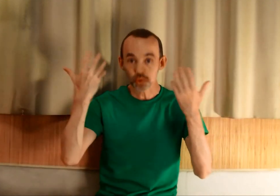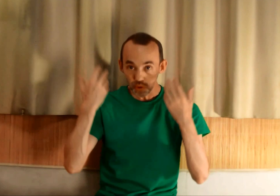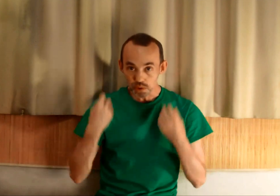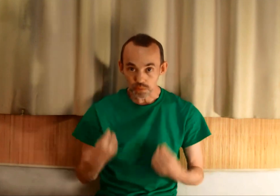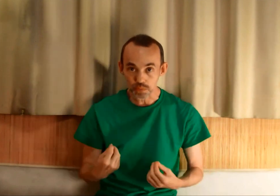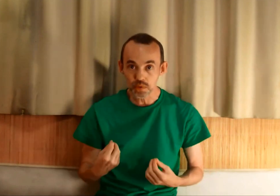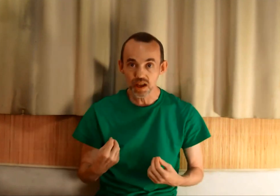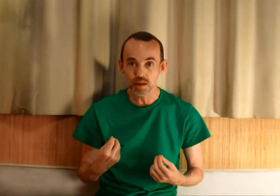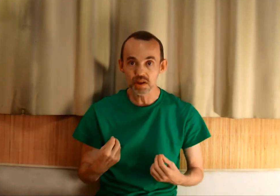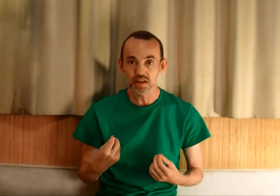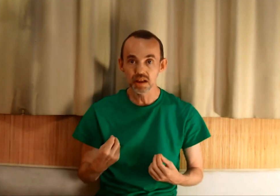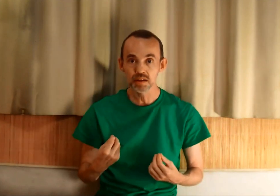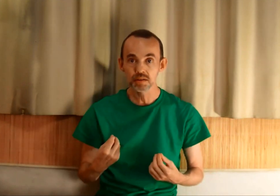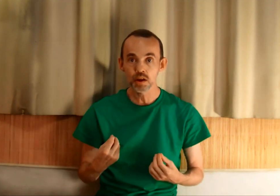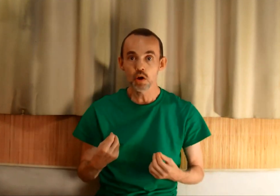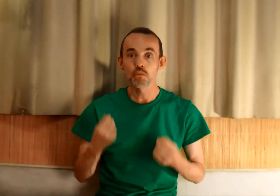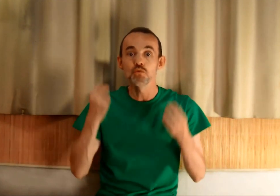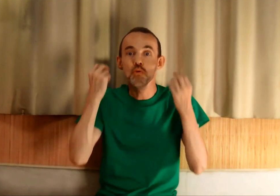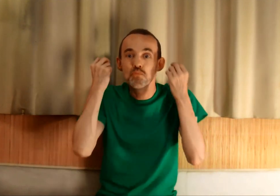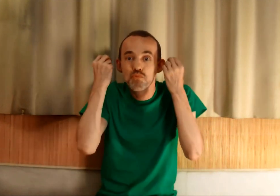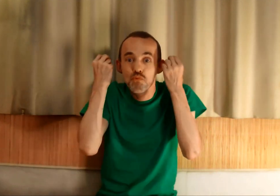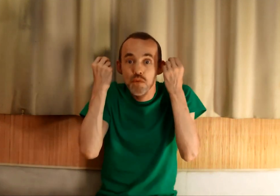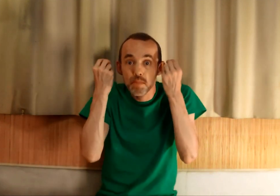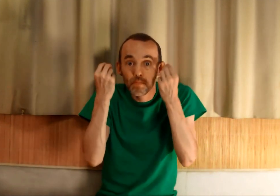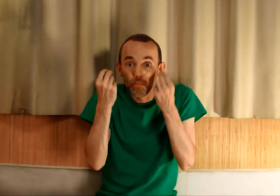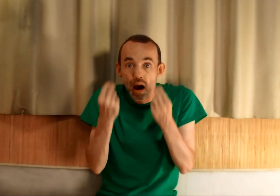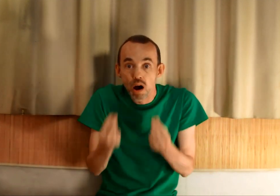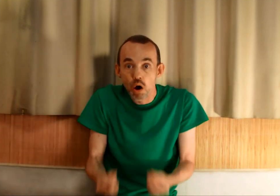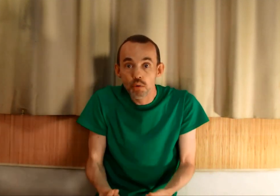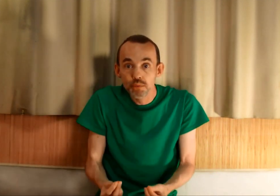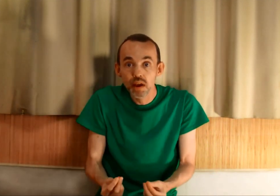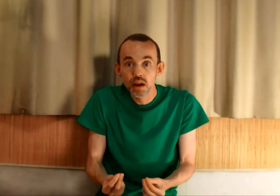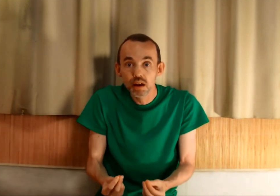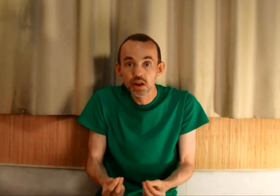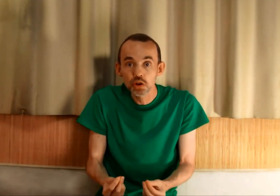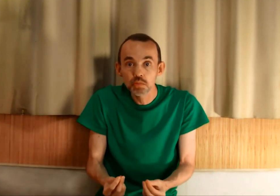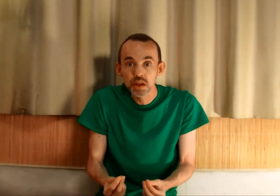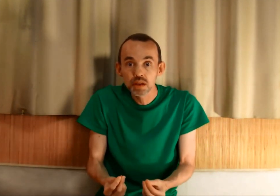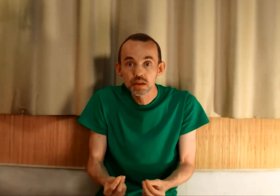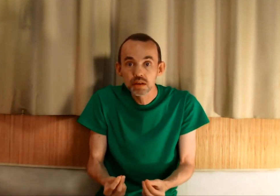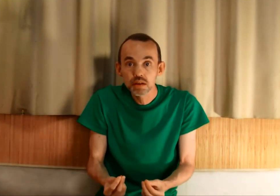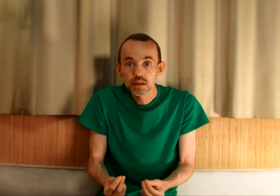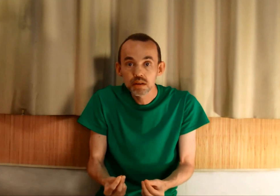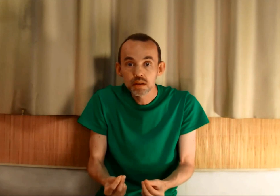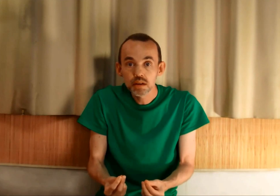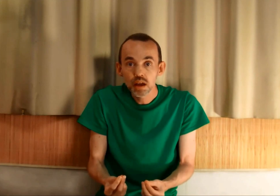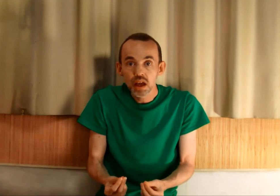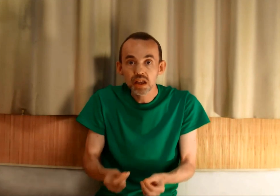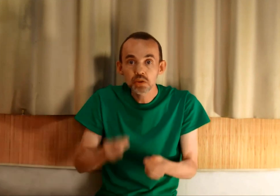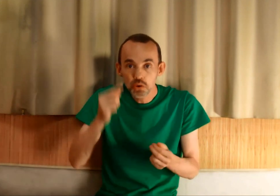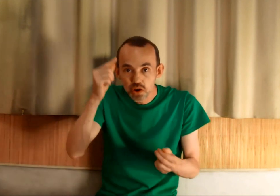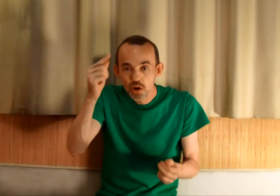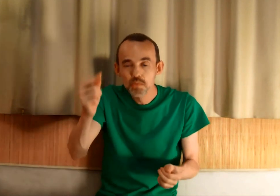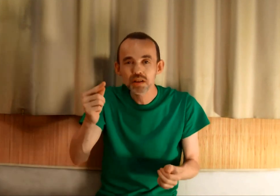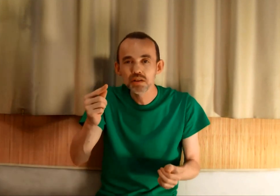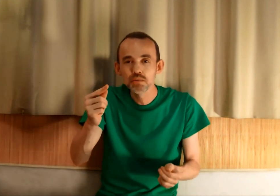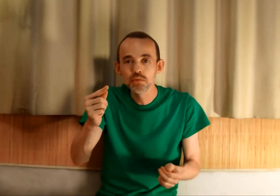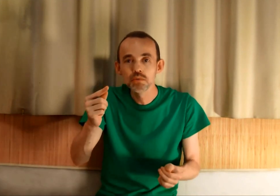votre vulnérabilité. Vous ne pouvez pas en faire l'économie. Et tant qu'il y une partie de vous